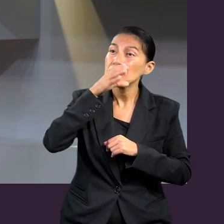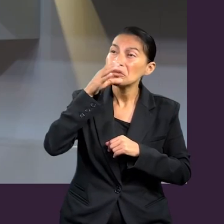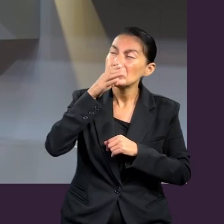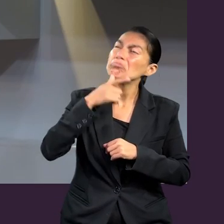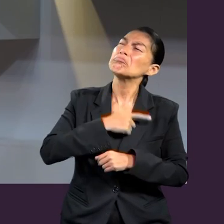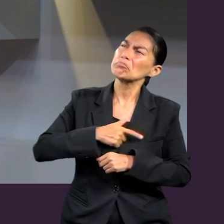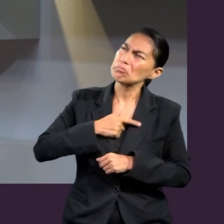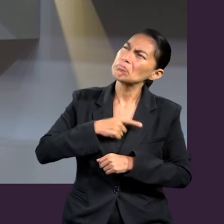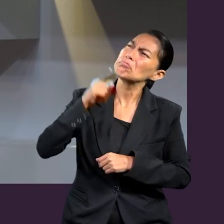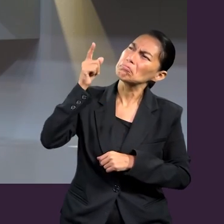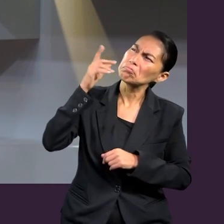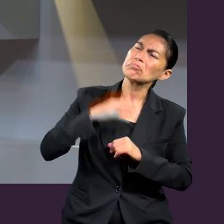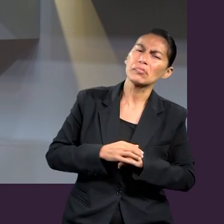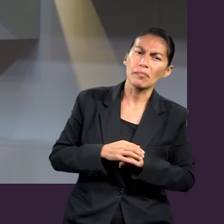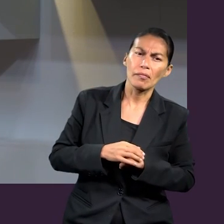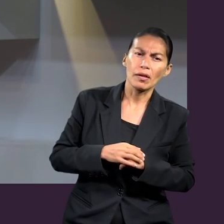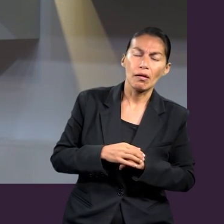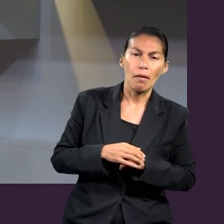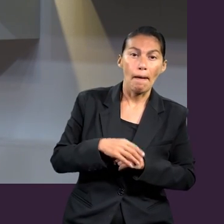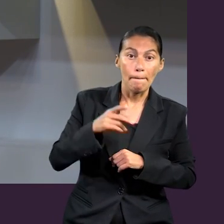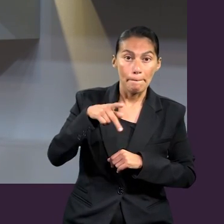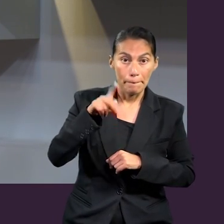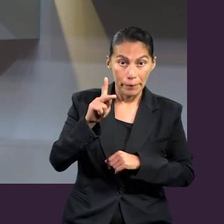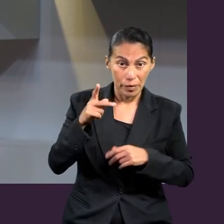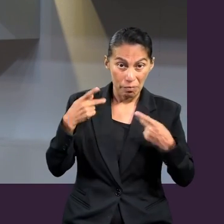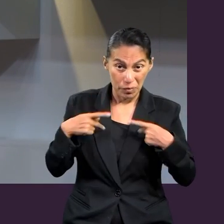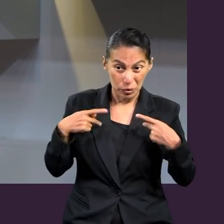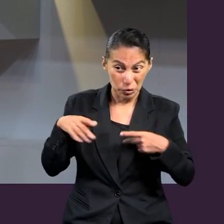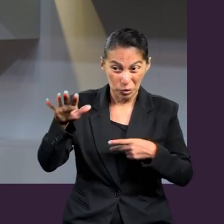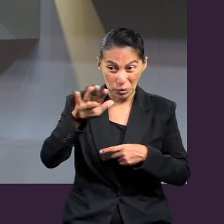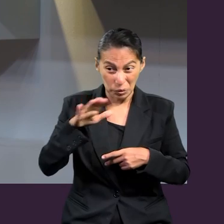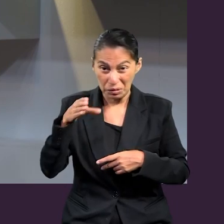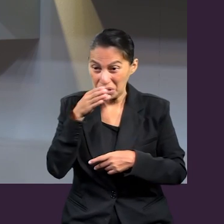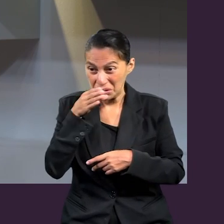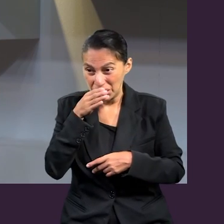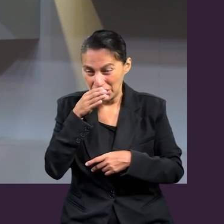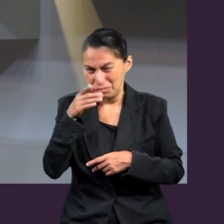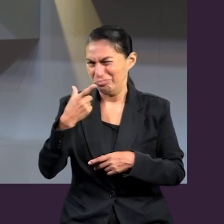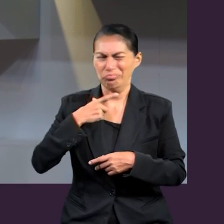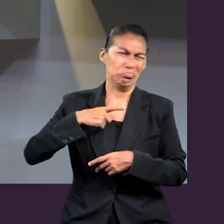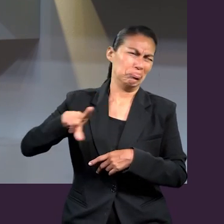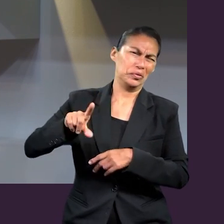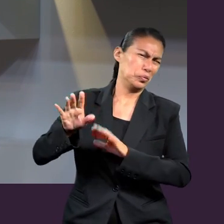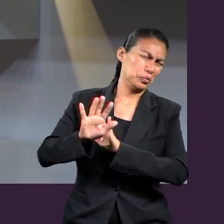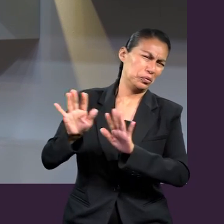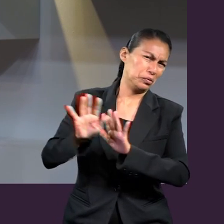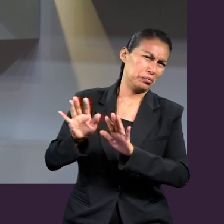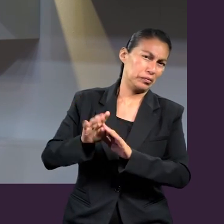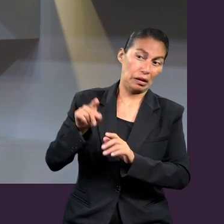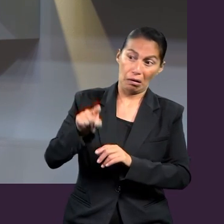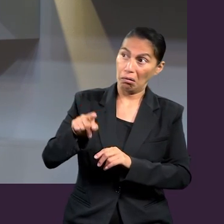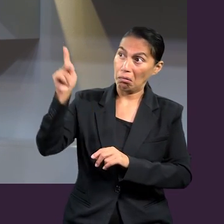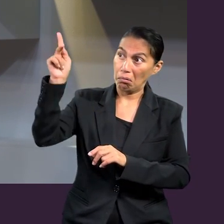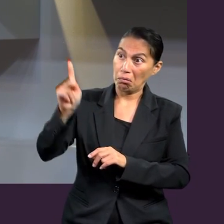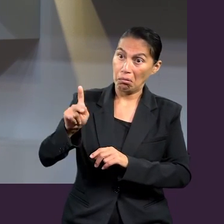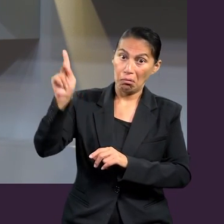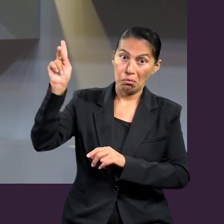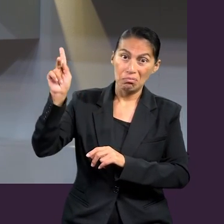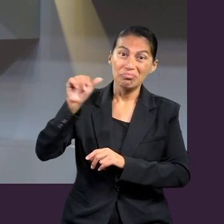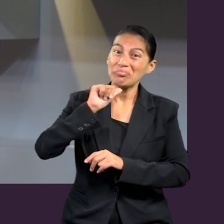Conocía del cristianismo. Él era hinduista. Me gusta el Cristo de los cristianos, pero no ellos, porque los hallo